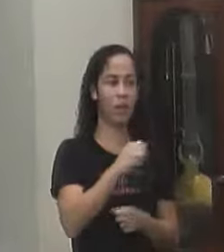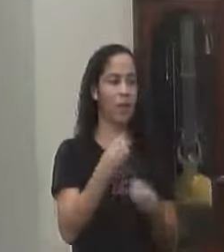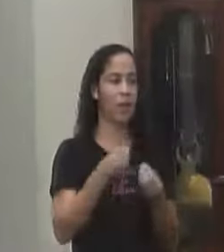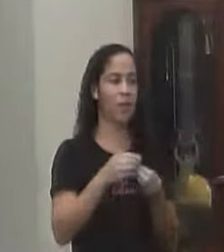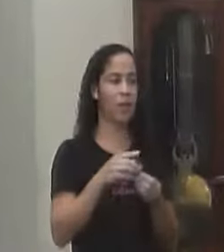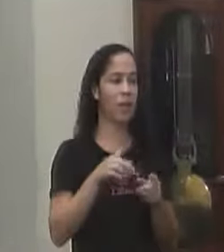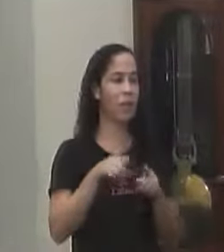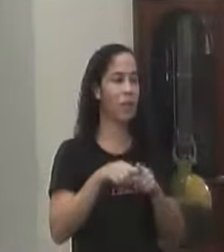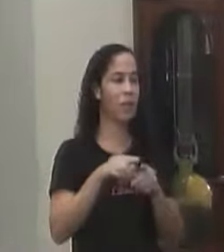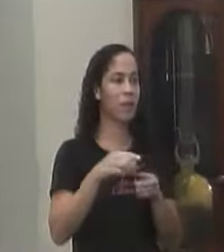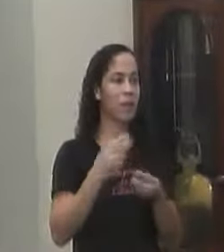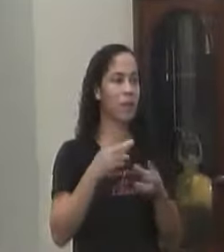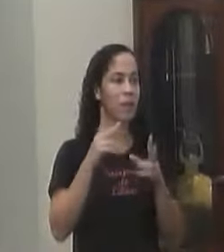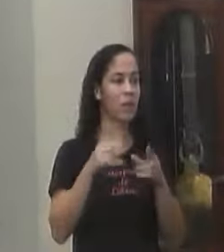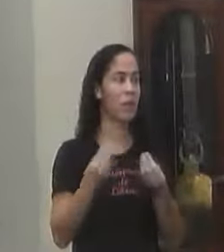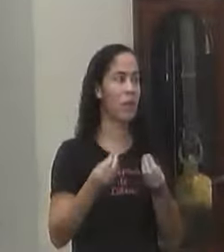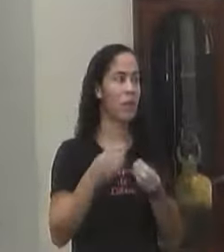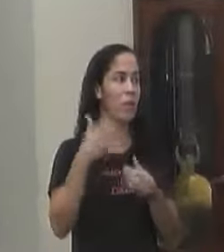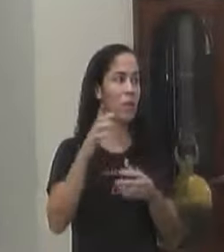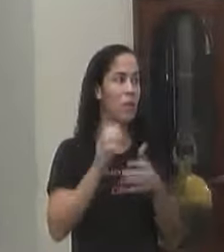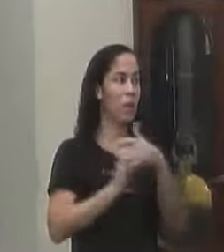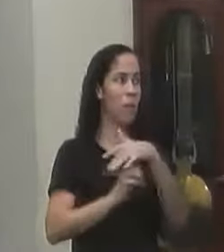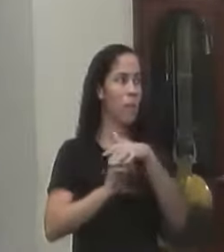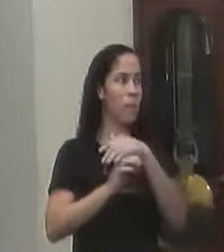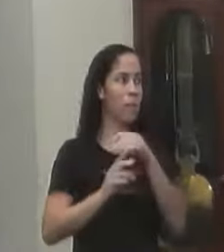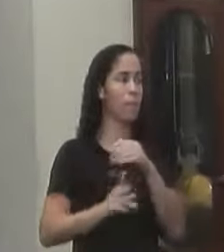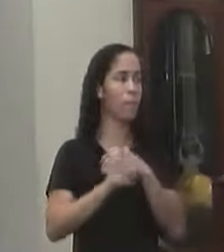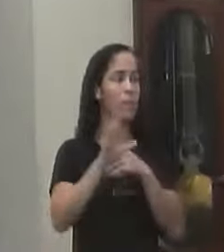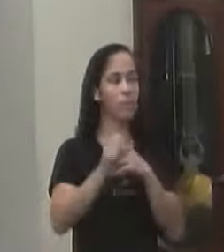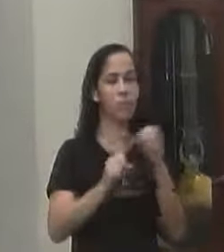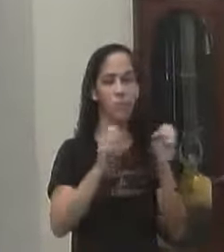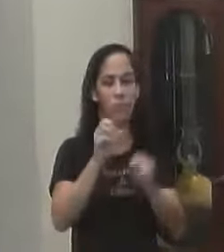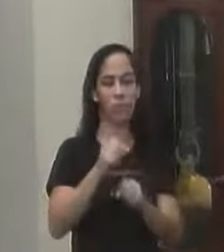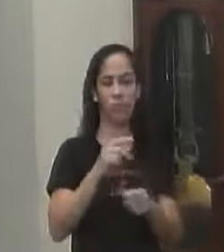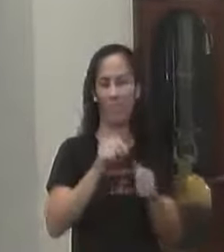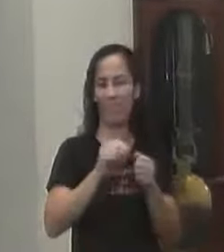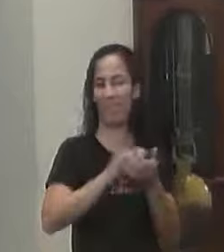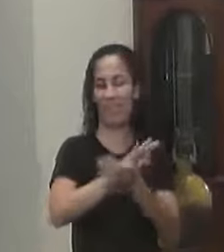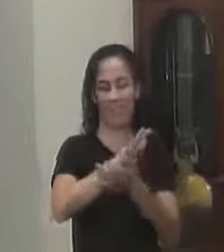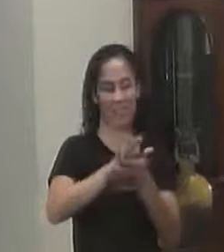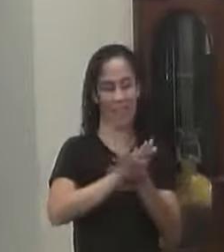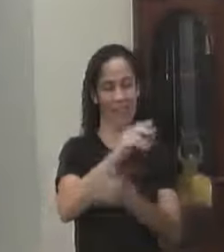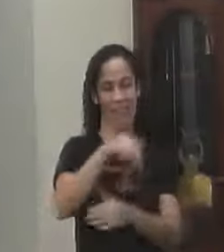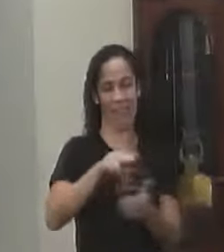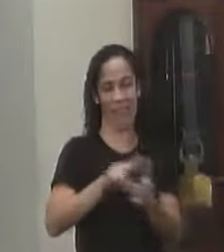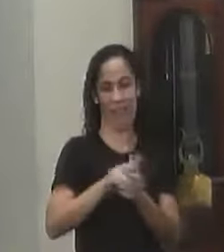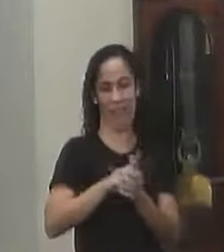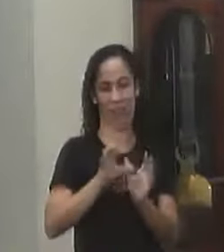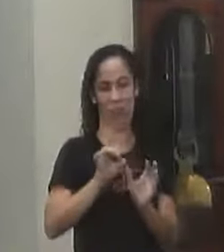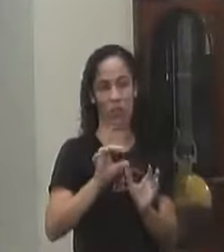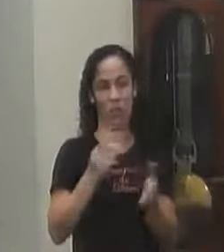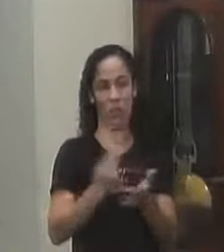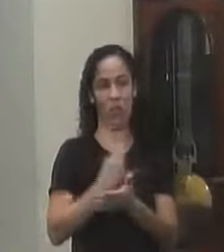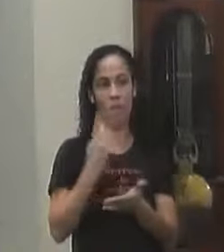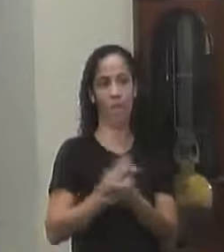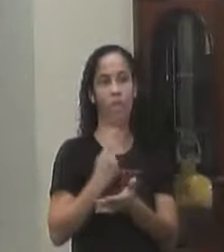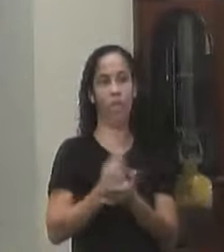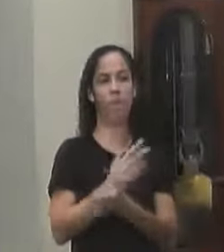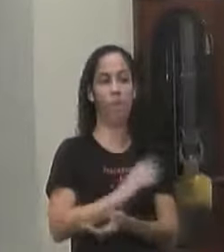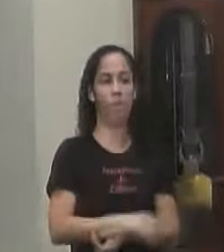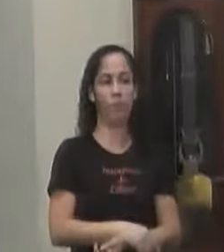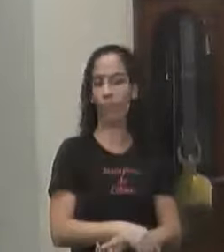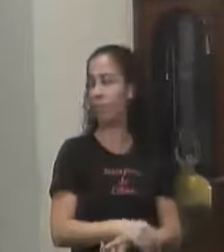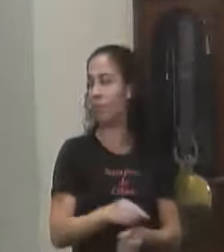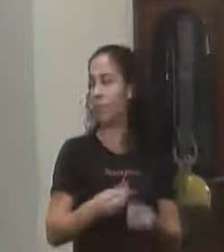firma Que seja outra firma Que não deixe essa firma Pegar mais obra No nosso município Que ela só fez vergonha Acredito também Que